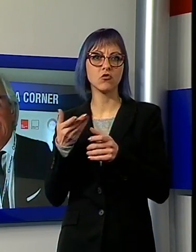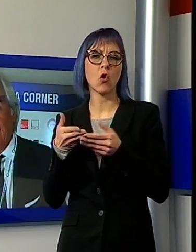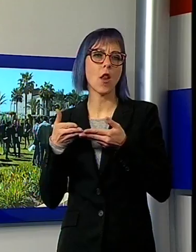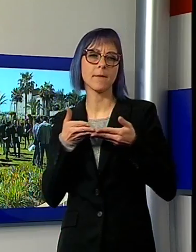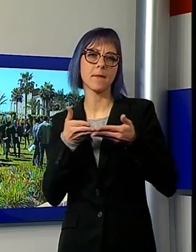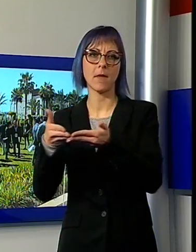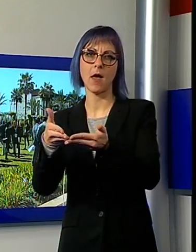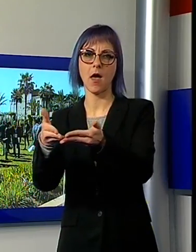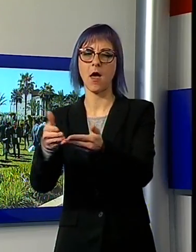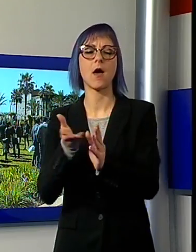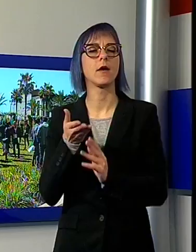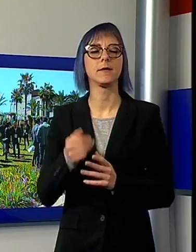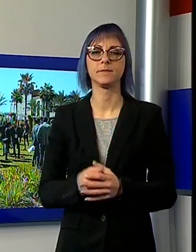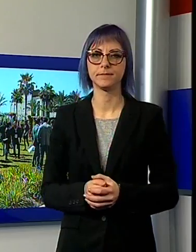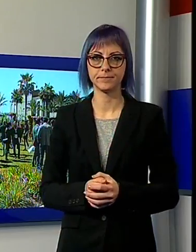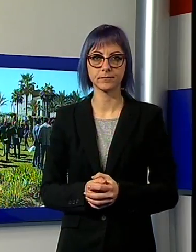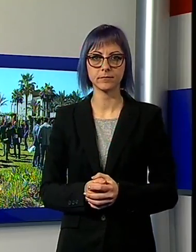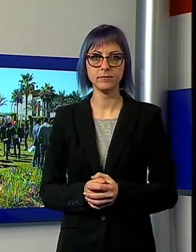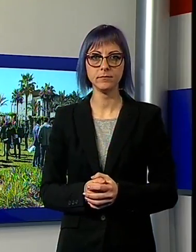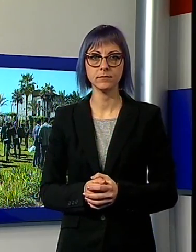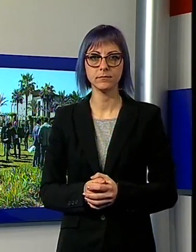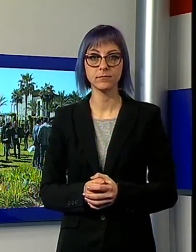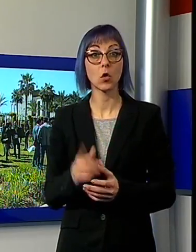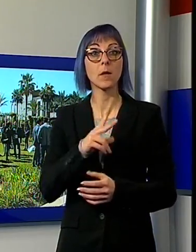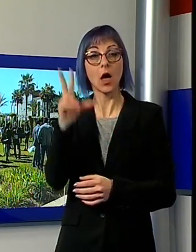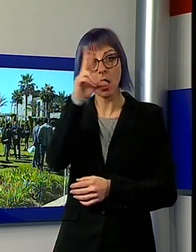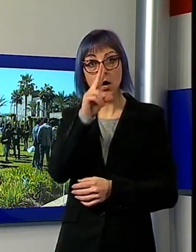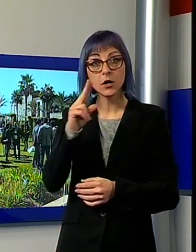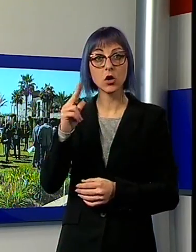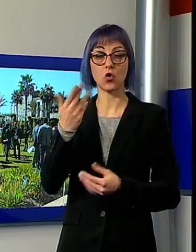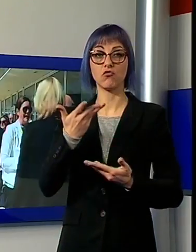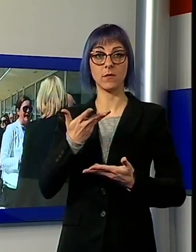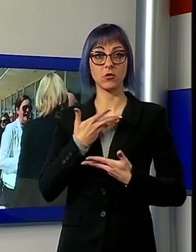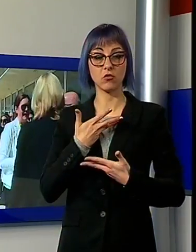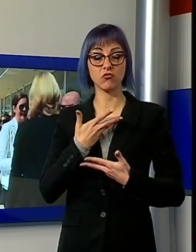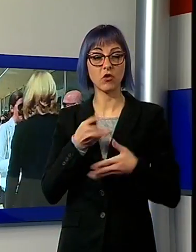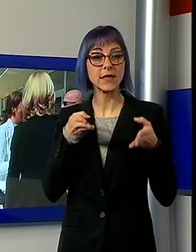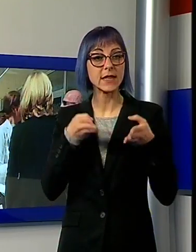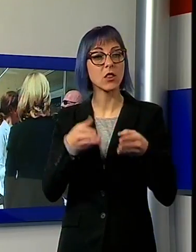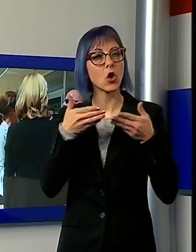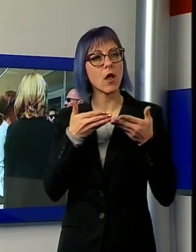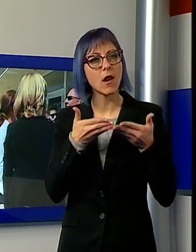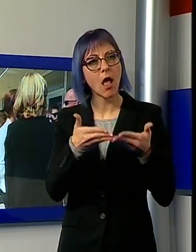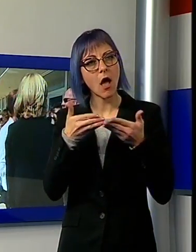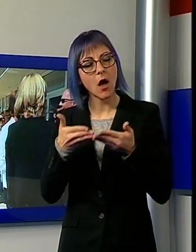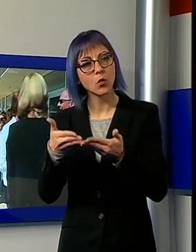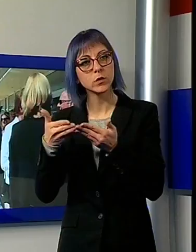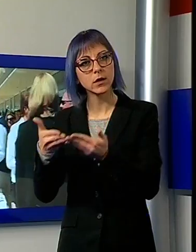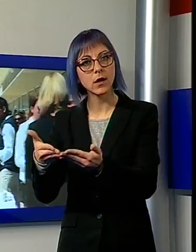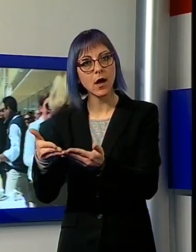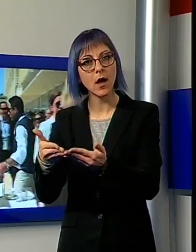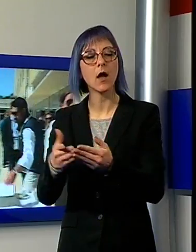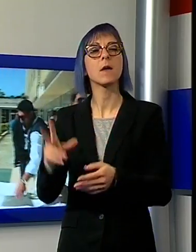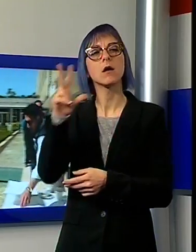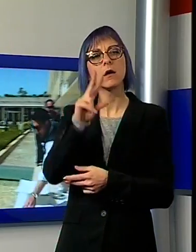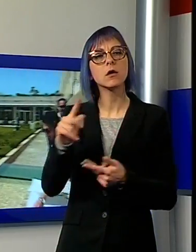È secondo me un riconoscimento anche al distretto nautico, un riconoscimento all